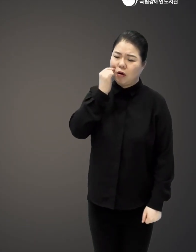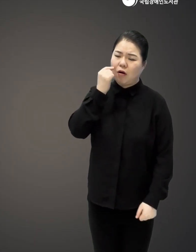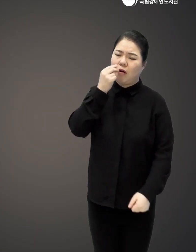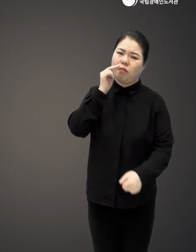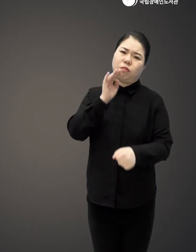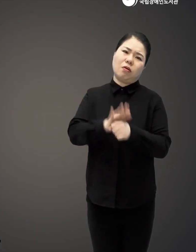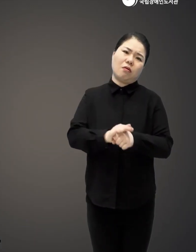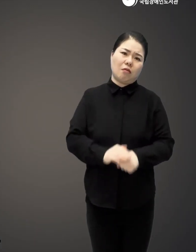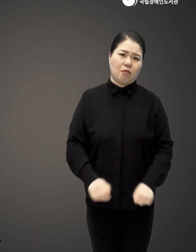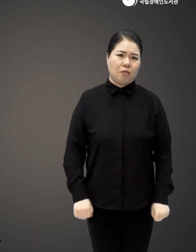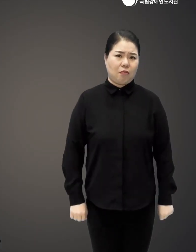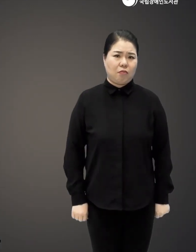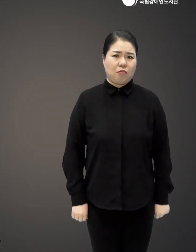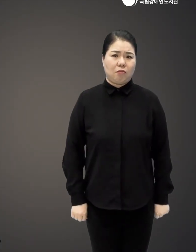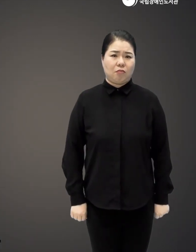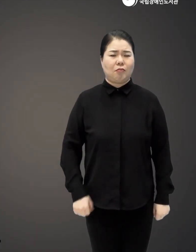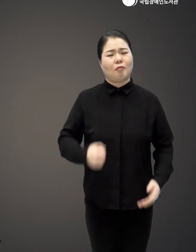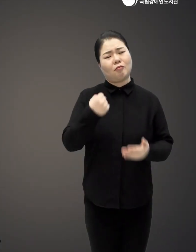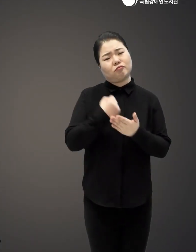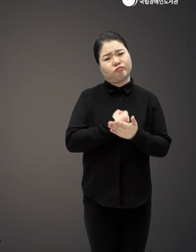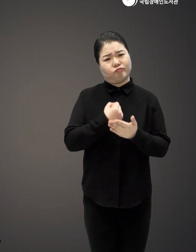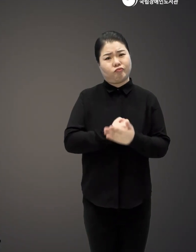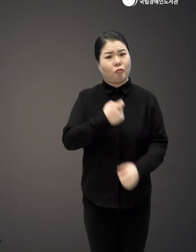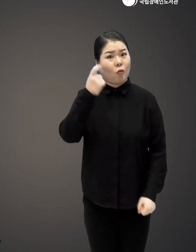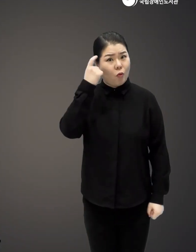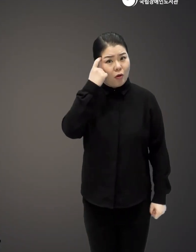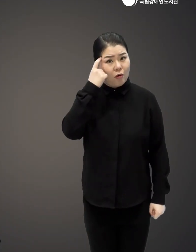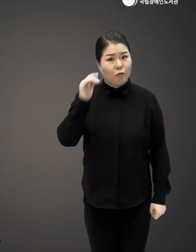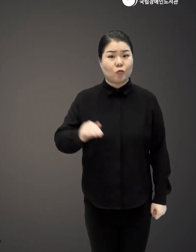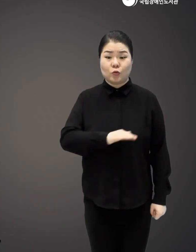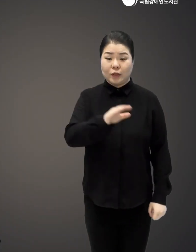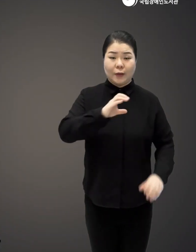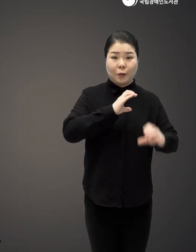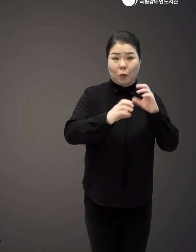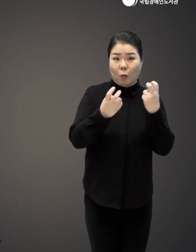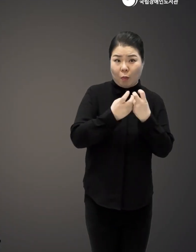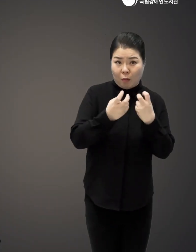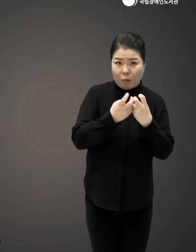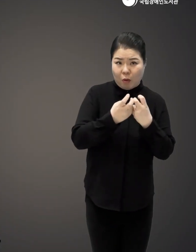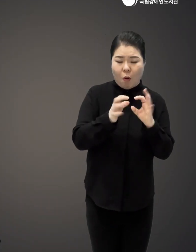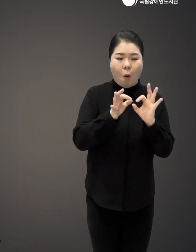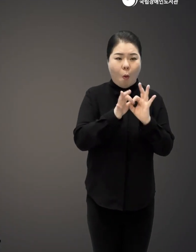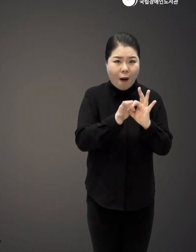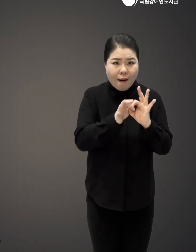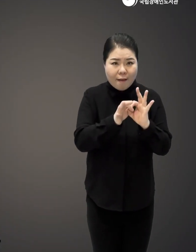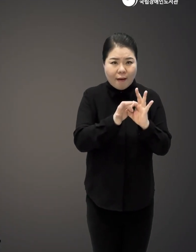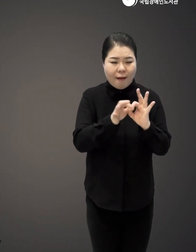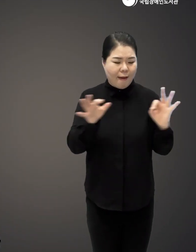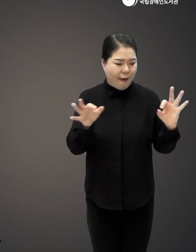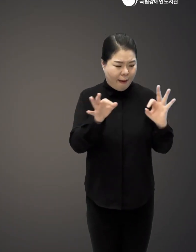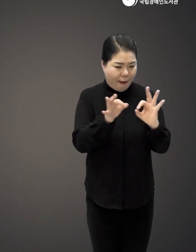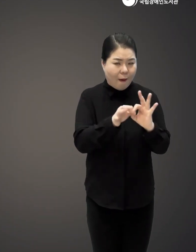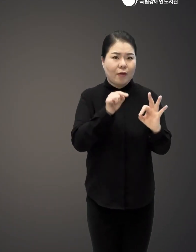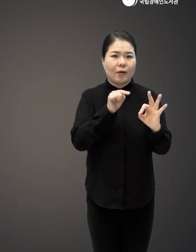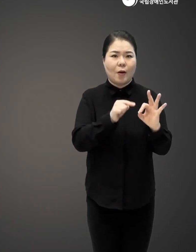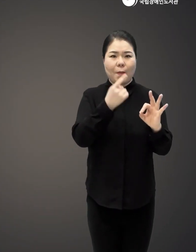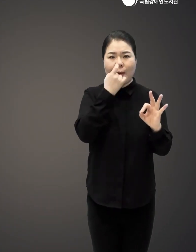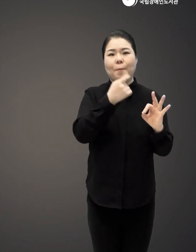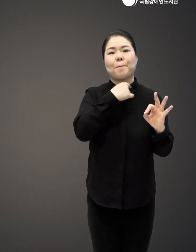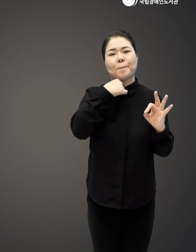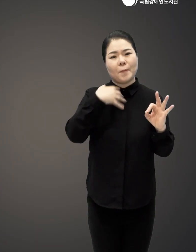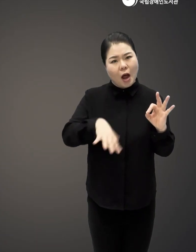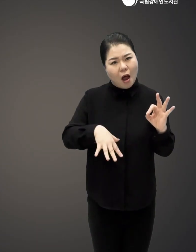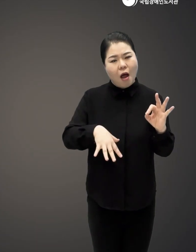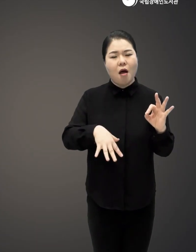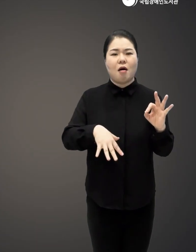거예요 안타깝게도 우리는 소통하는 방법 이 관계 맺는 방법을 훈련받지